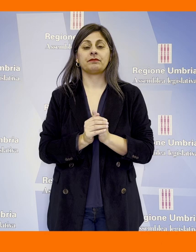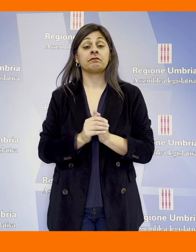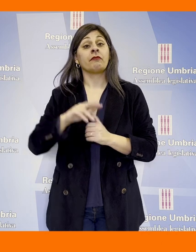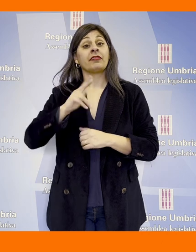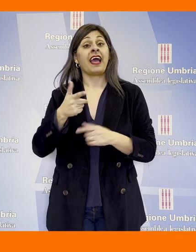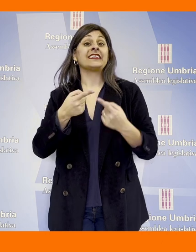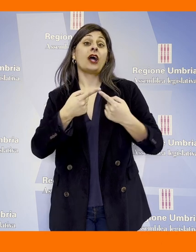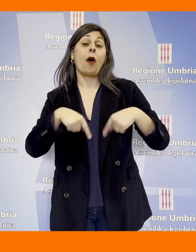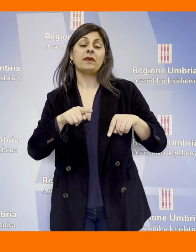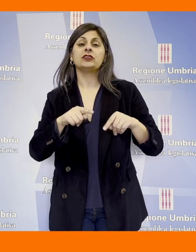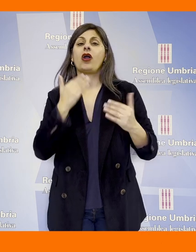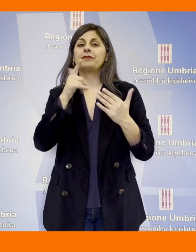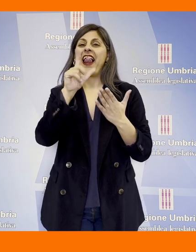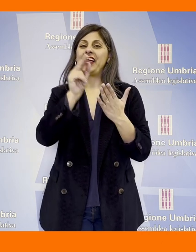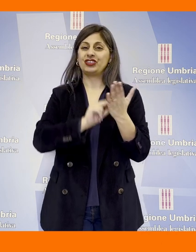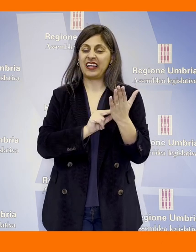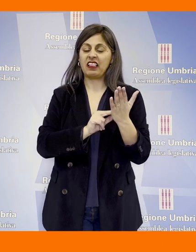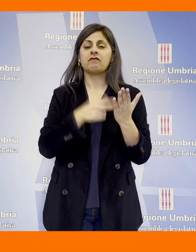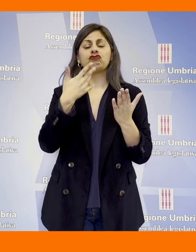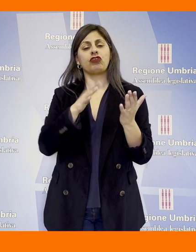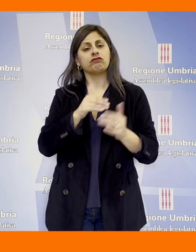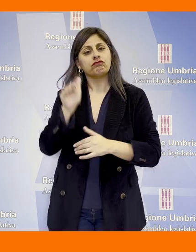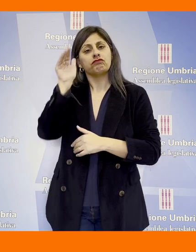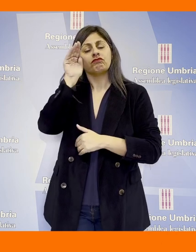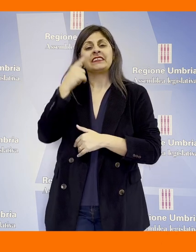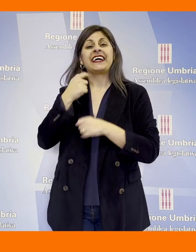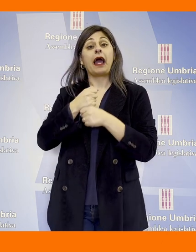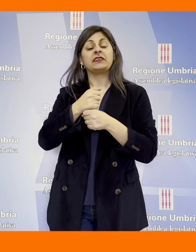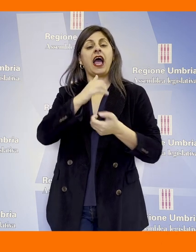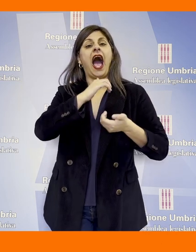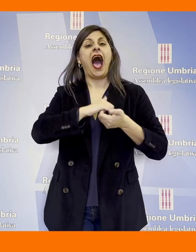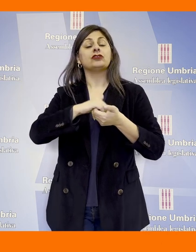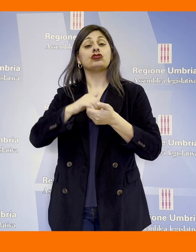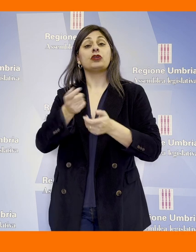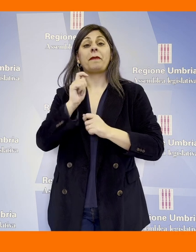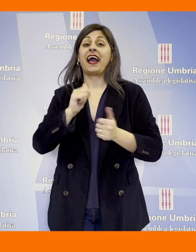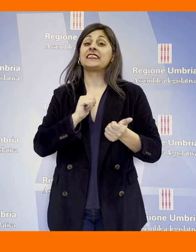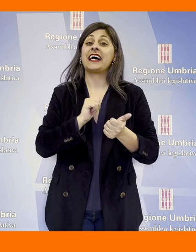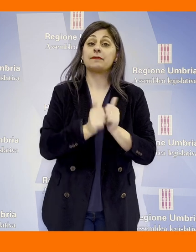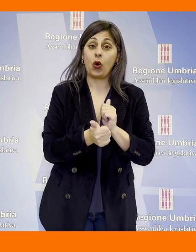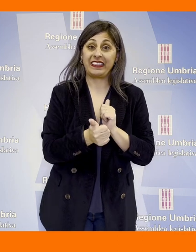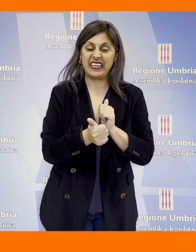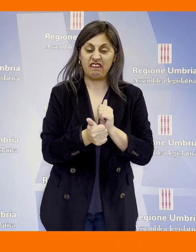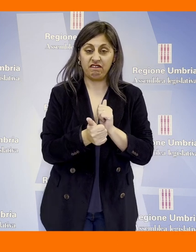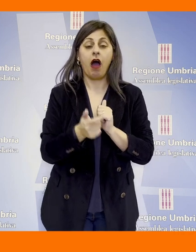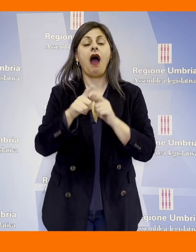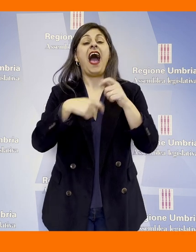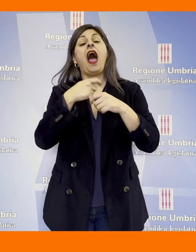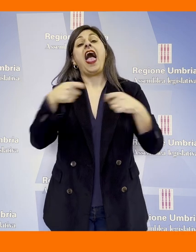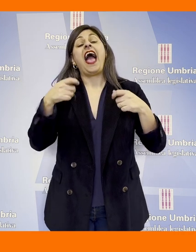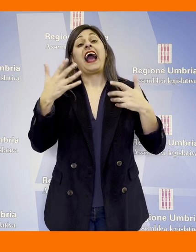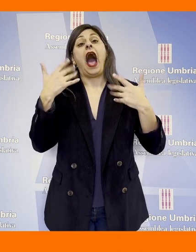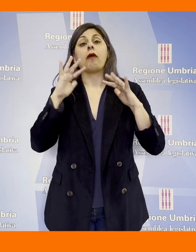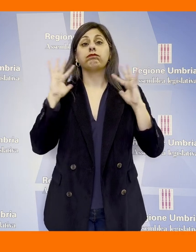La terza commissione dell'Assemblea legislativa ha ascoltato i rappresentanti delle associazioni della pesca spoltiva, di Lega